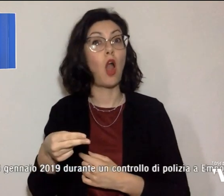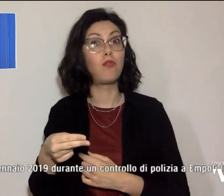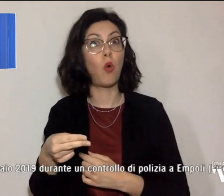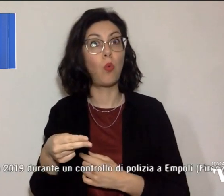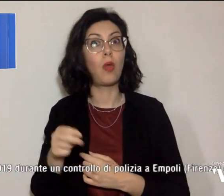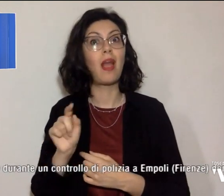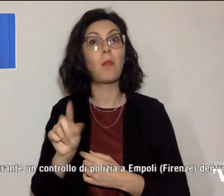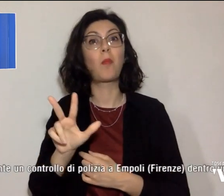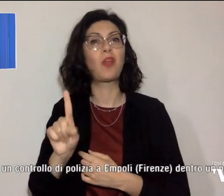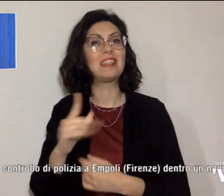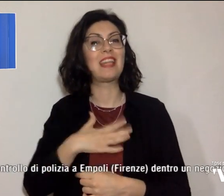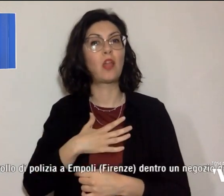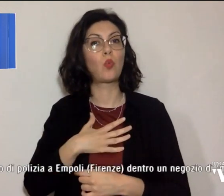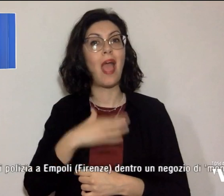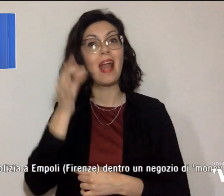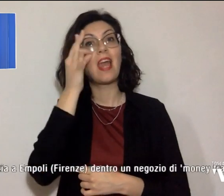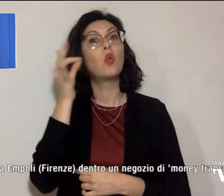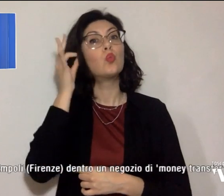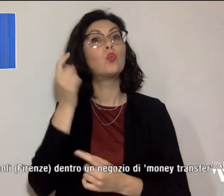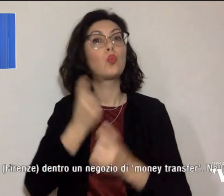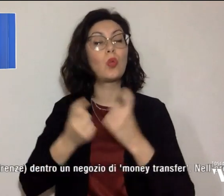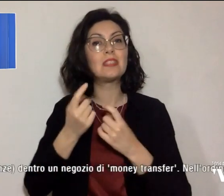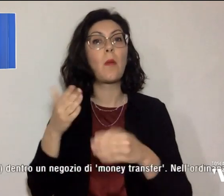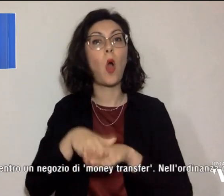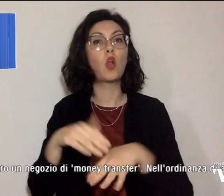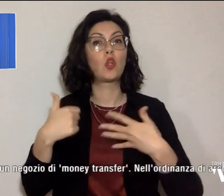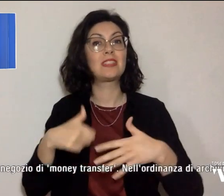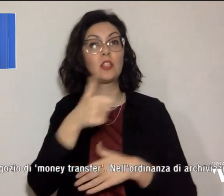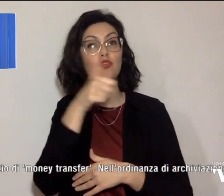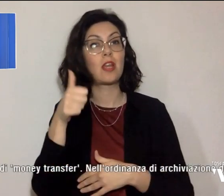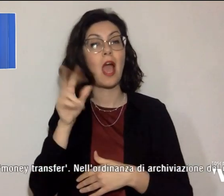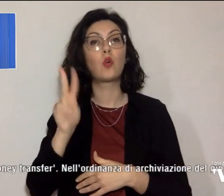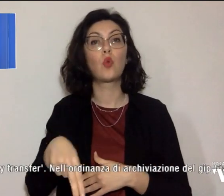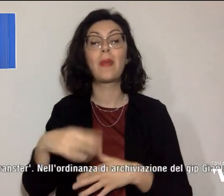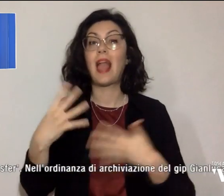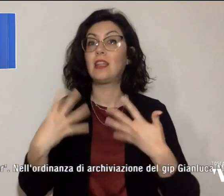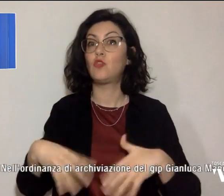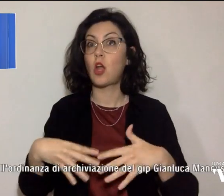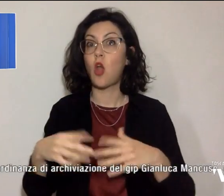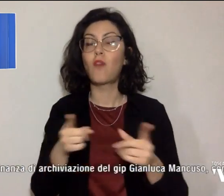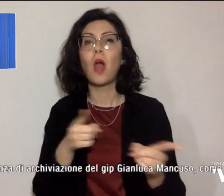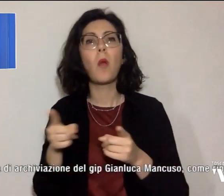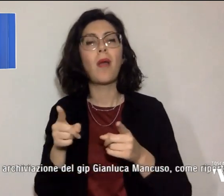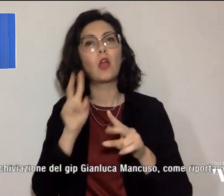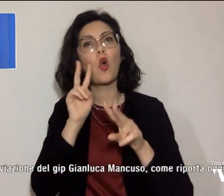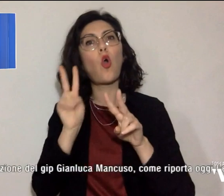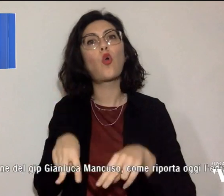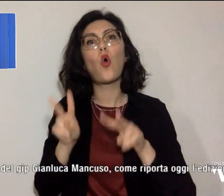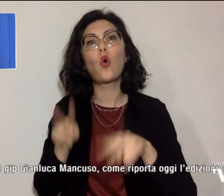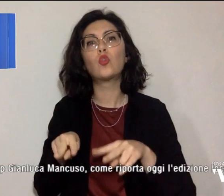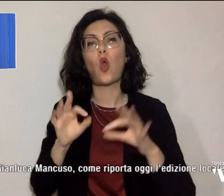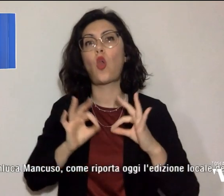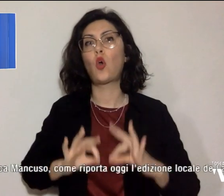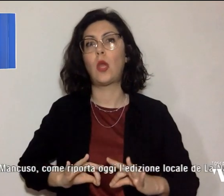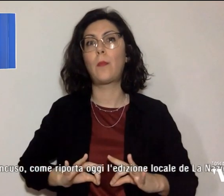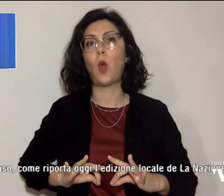31enne tunisino morto il 16 gennaio 2019 durante un controllo di polizia